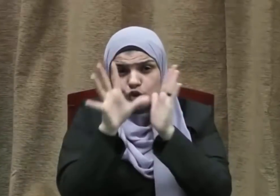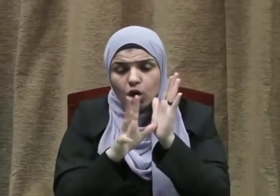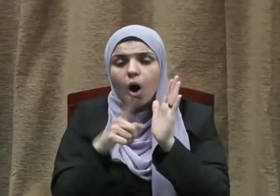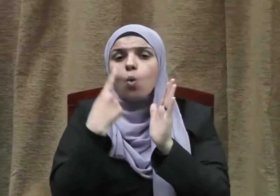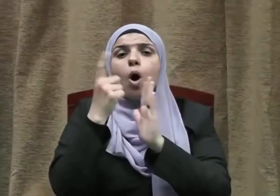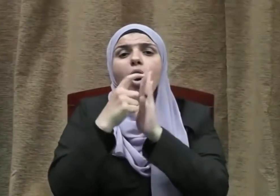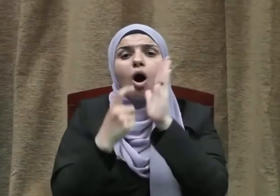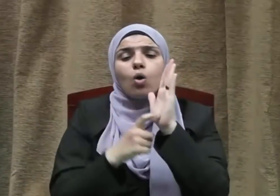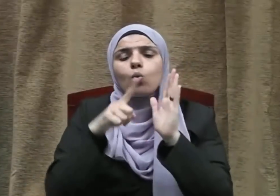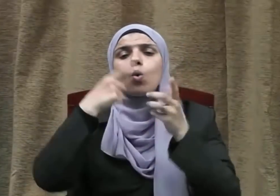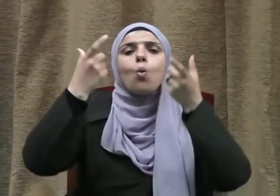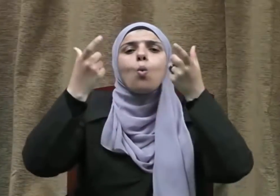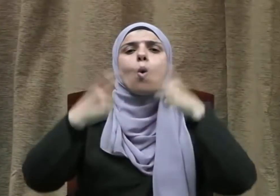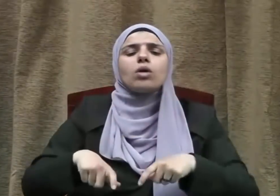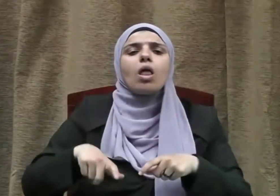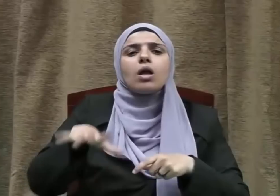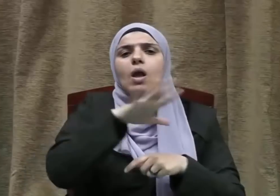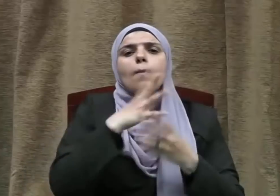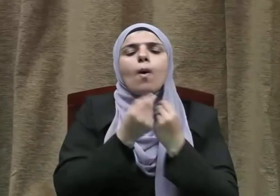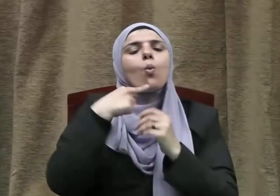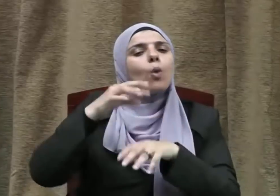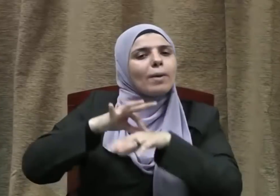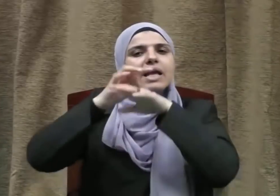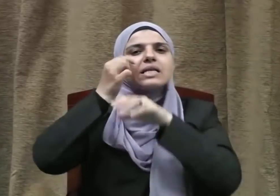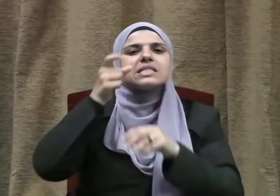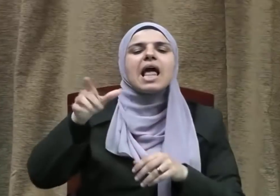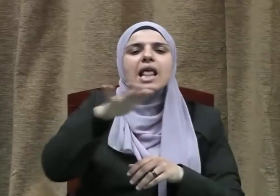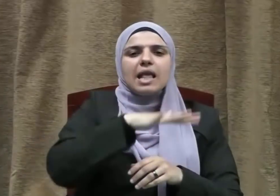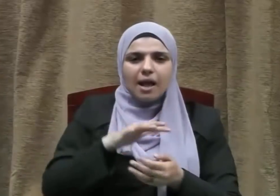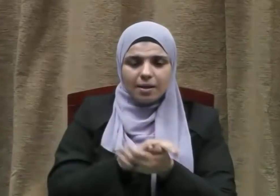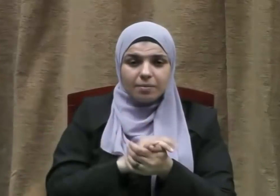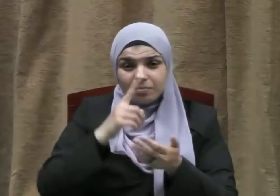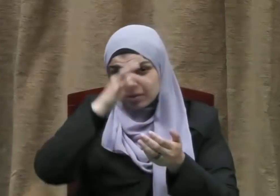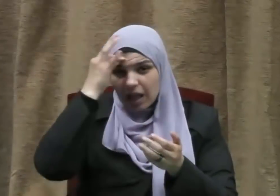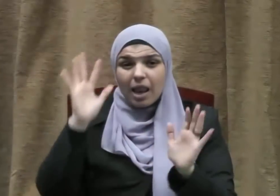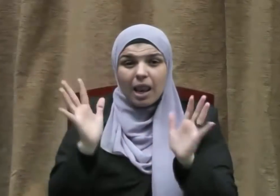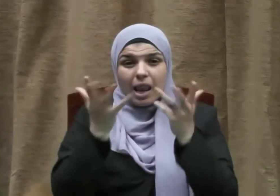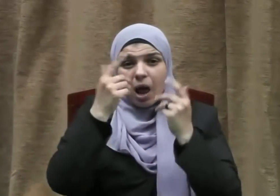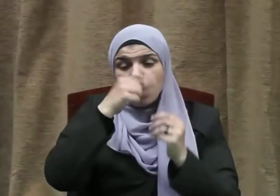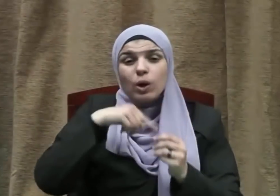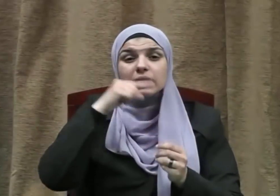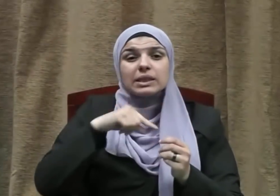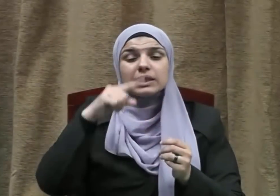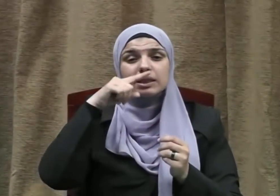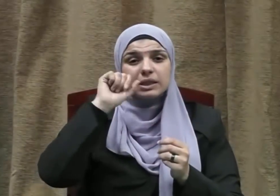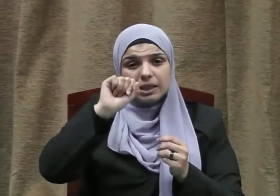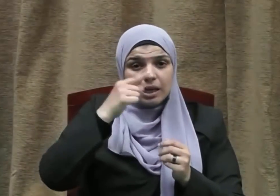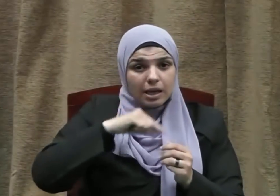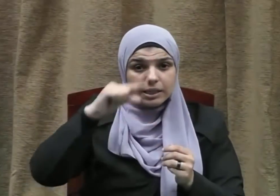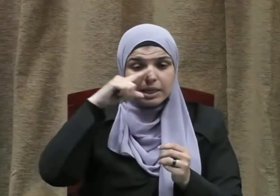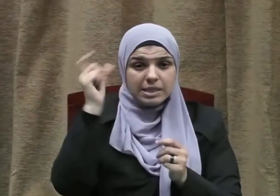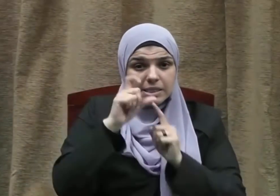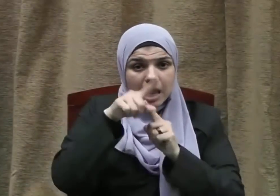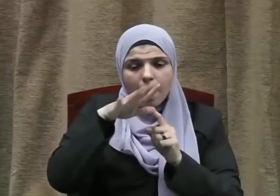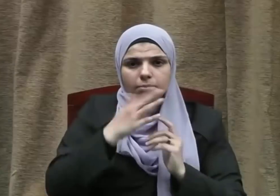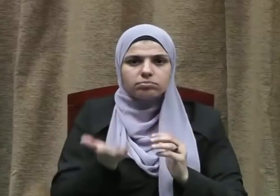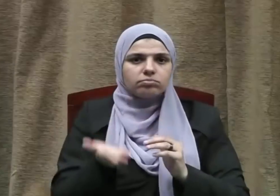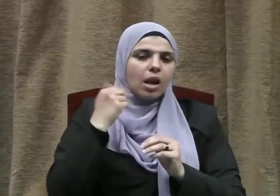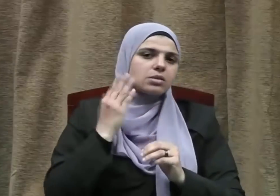شرعاً وقانوناً ووطنية وإنسانية فإذا كان ديننا الحنيف قد